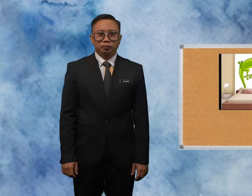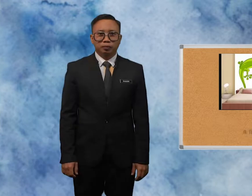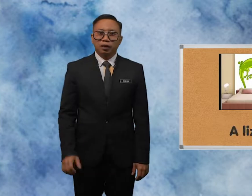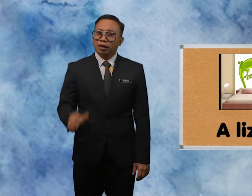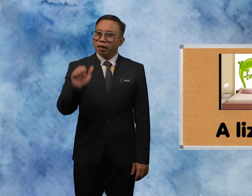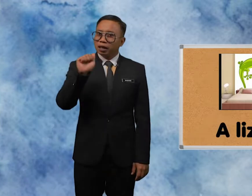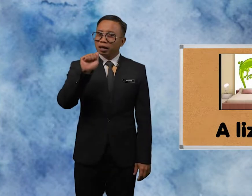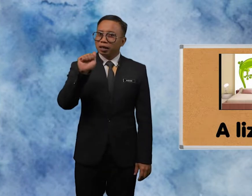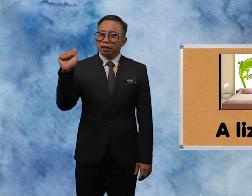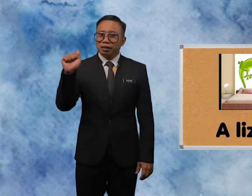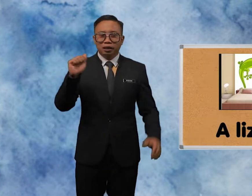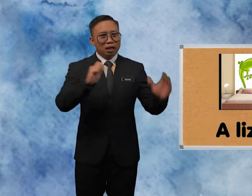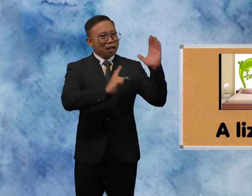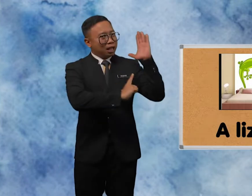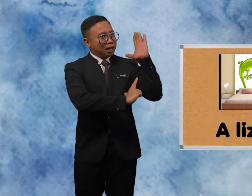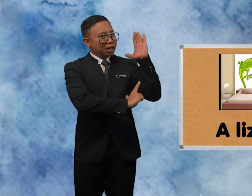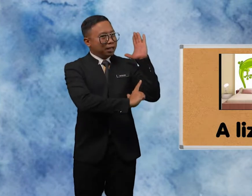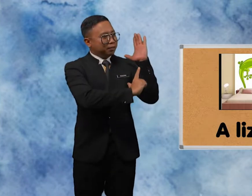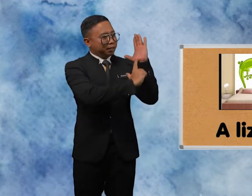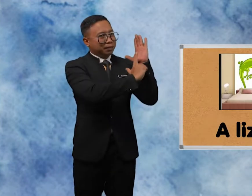A A Lizard